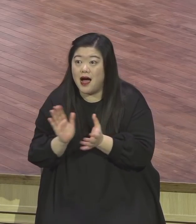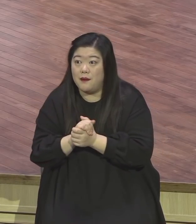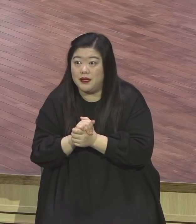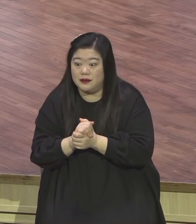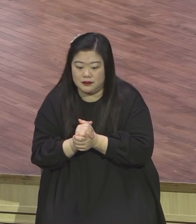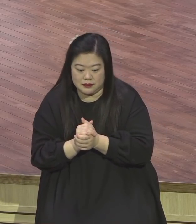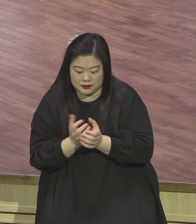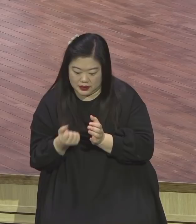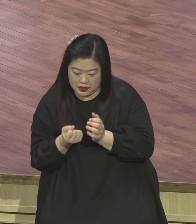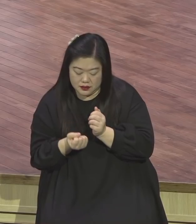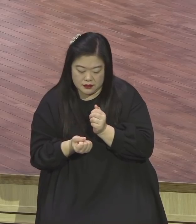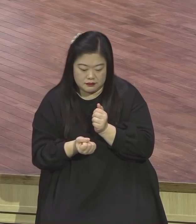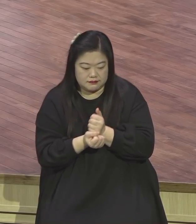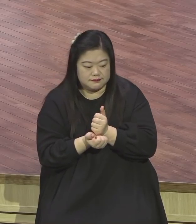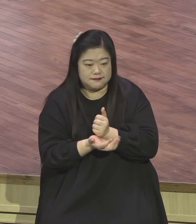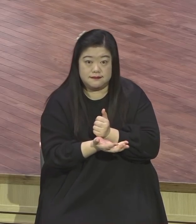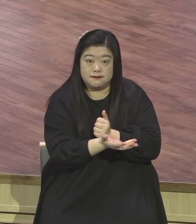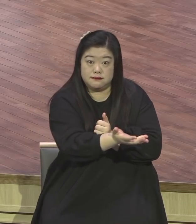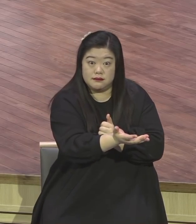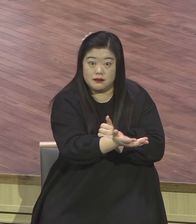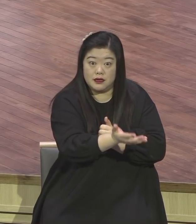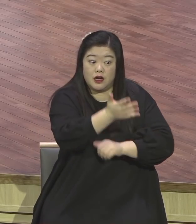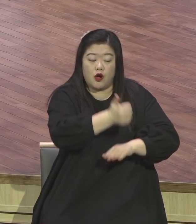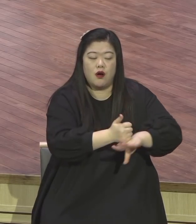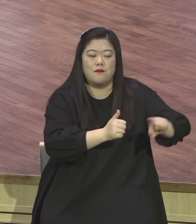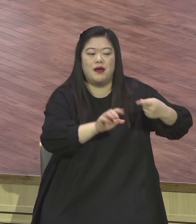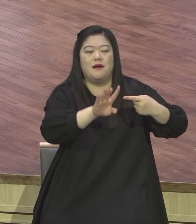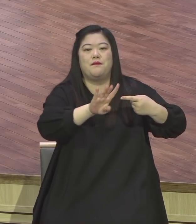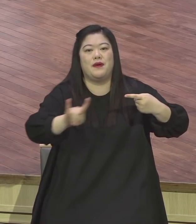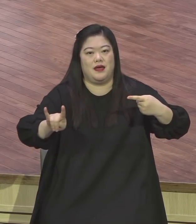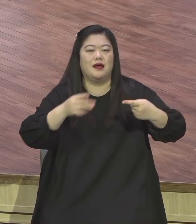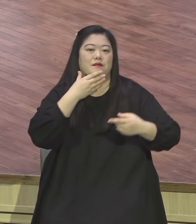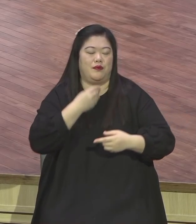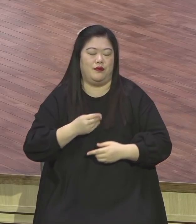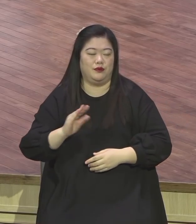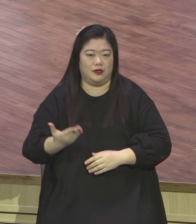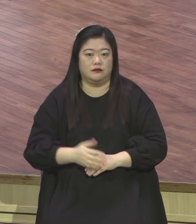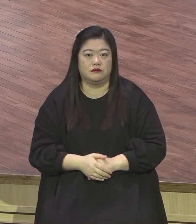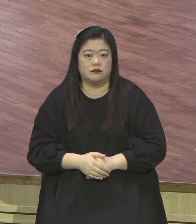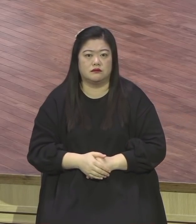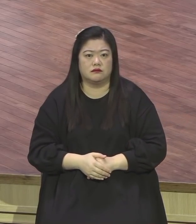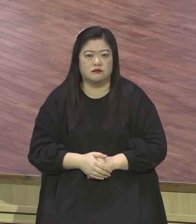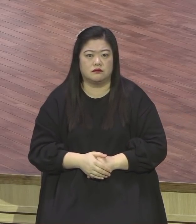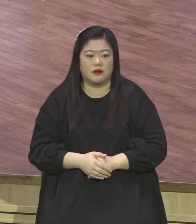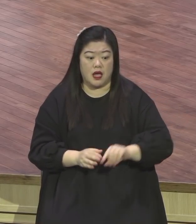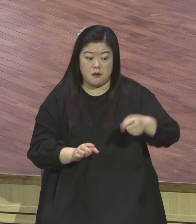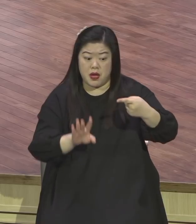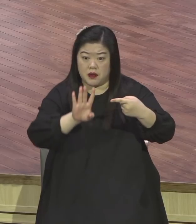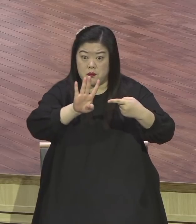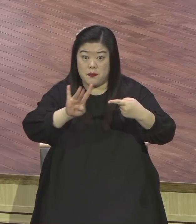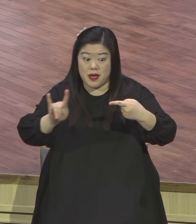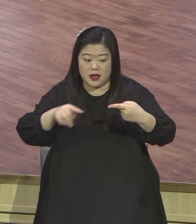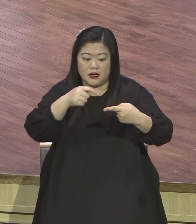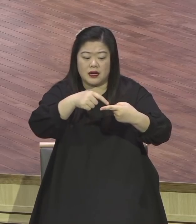100배가 딱 100배를 그렇게 말한 것이 아니에요 이 100이란 것은 히브리적 사고